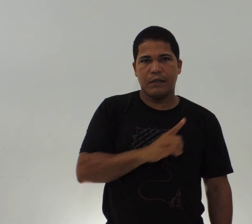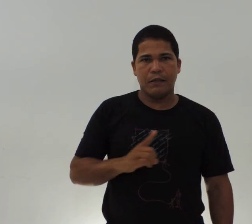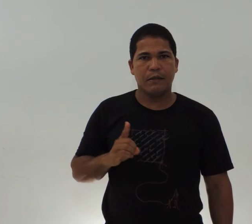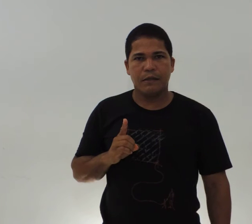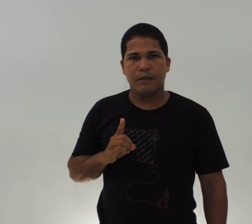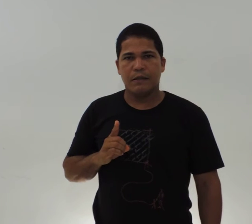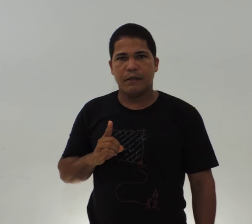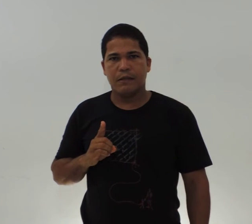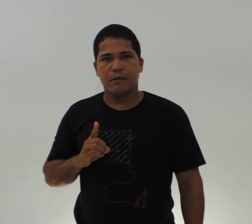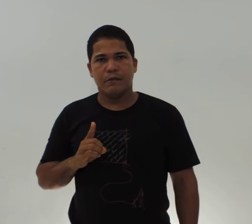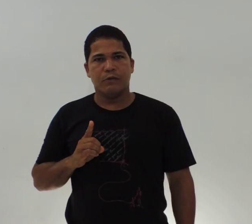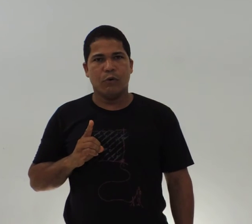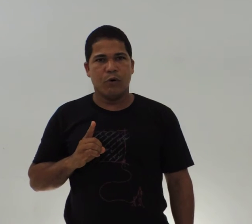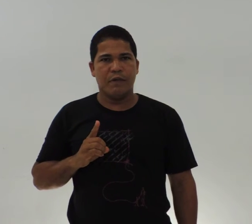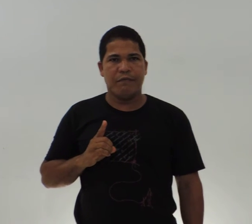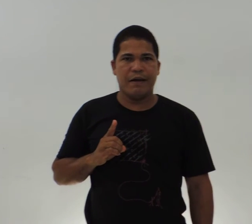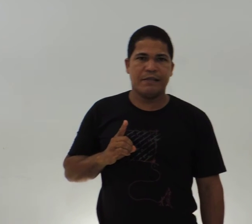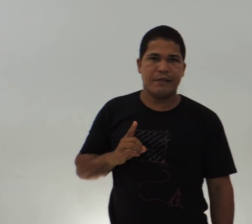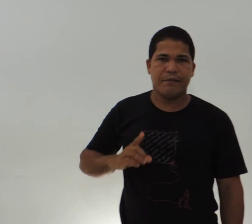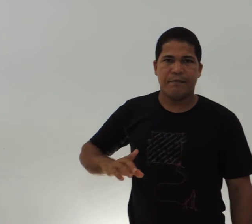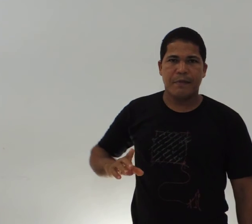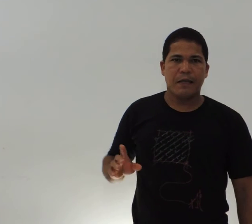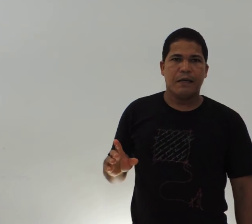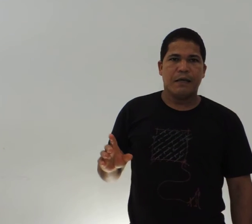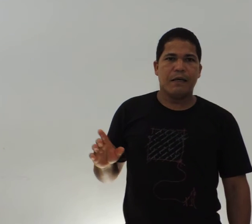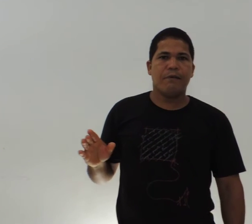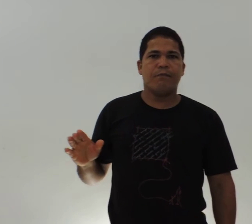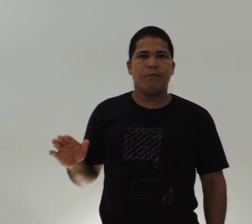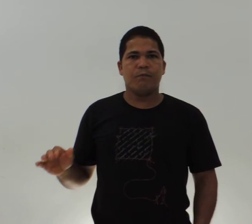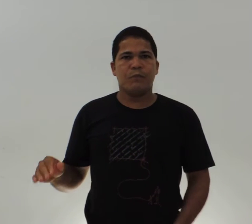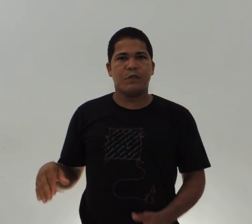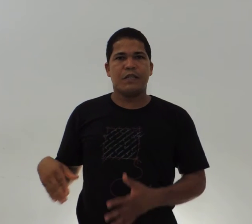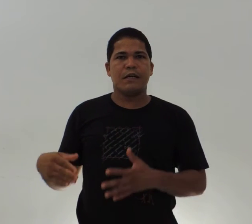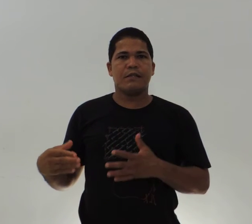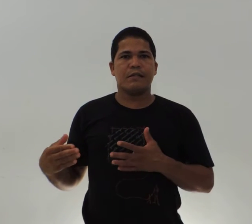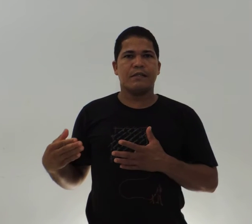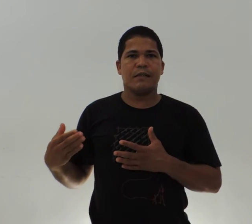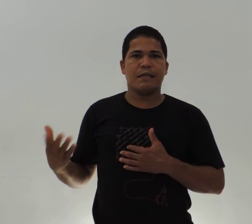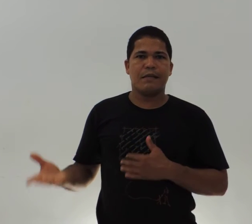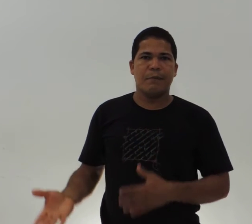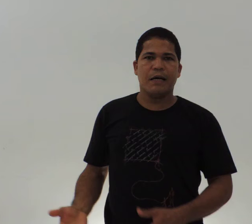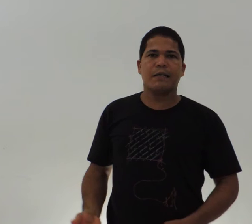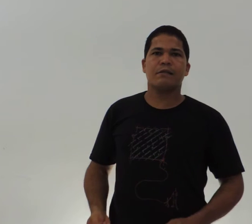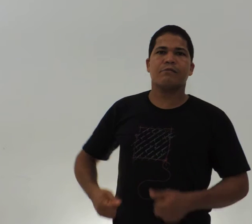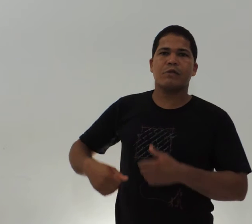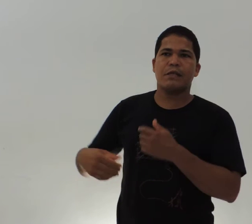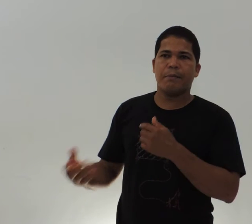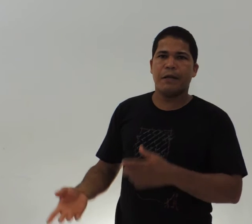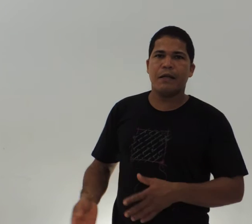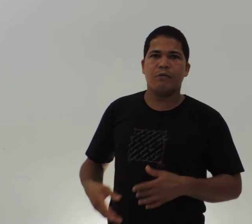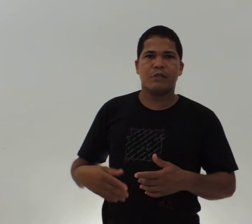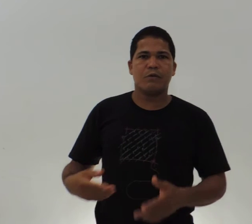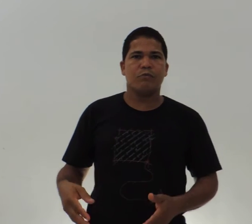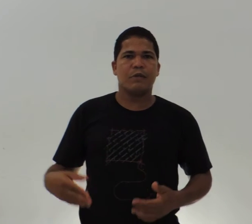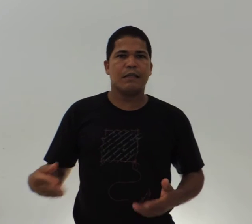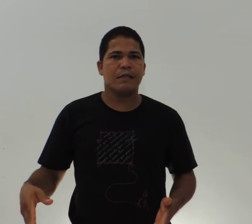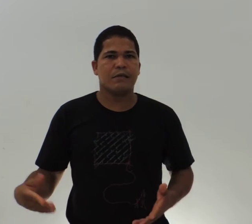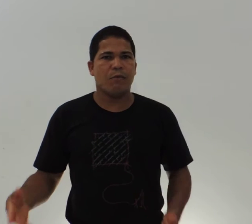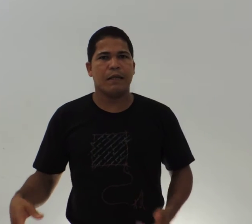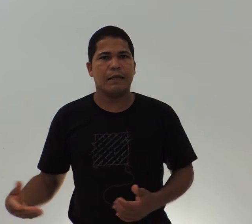da face. E dias da semana, você aprendeu, segunda, terça, quarta,